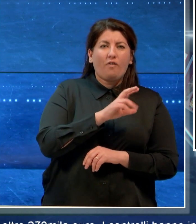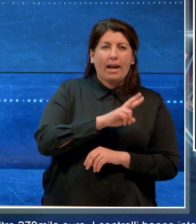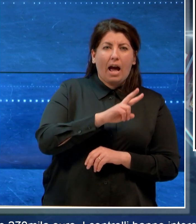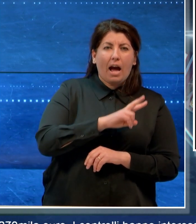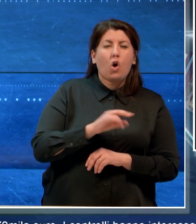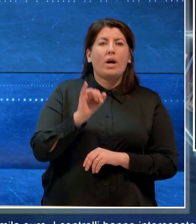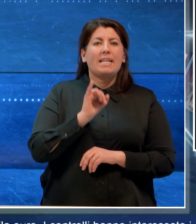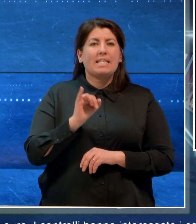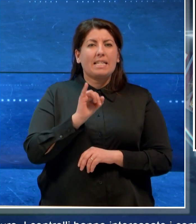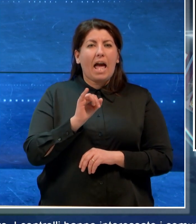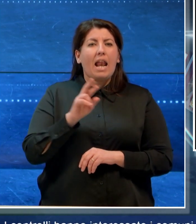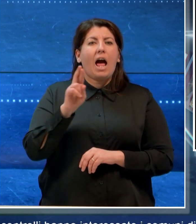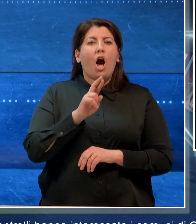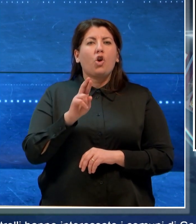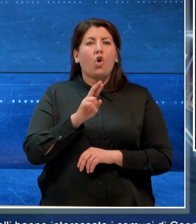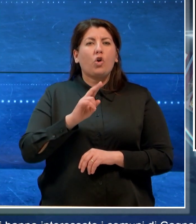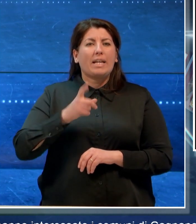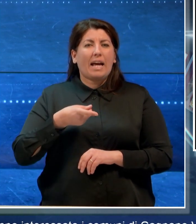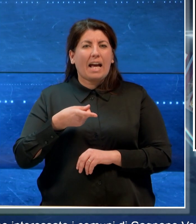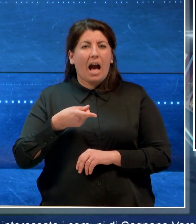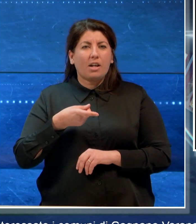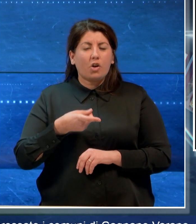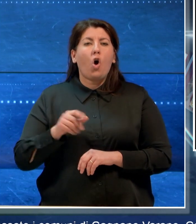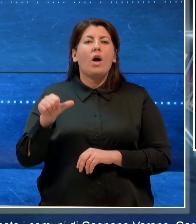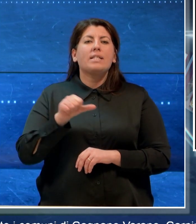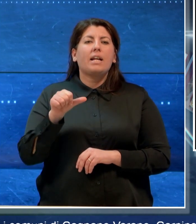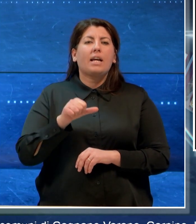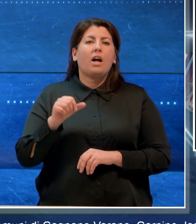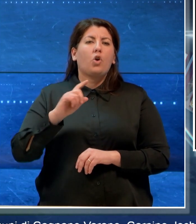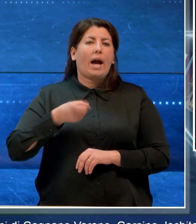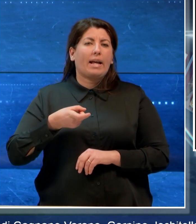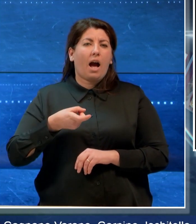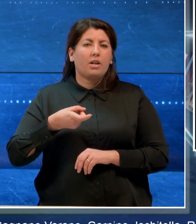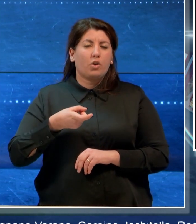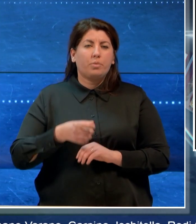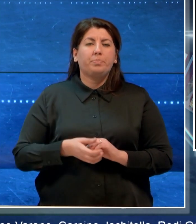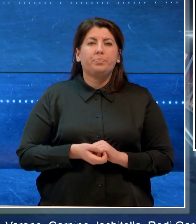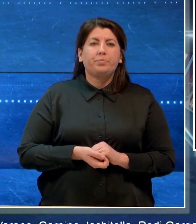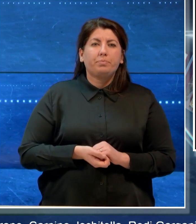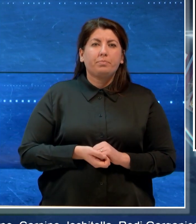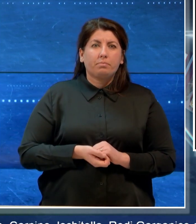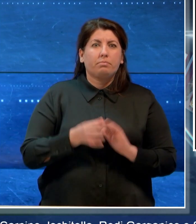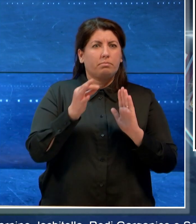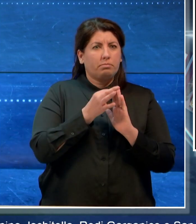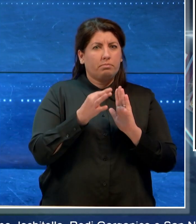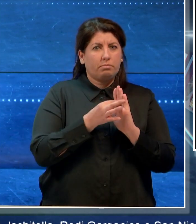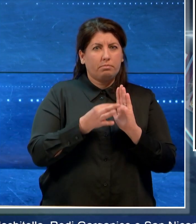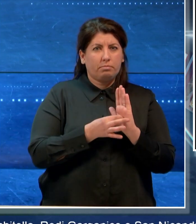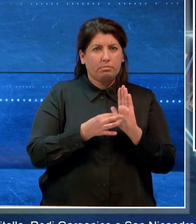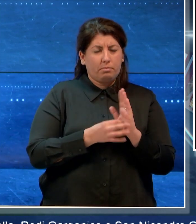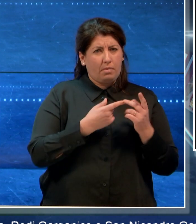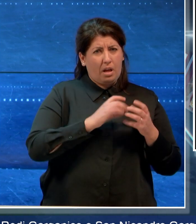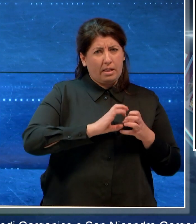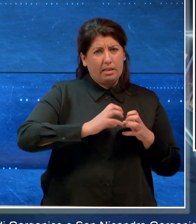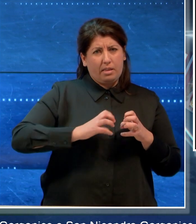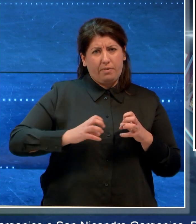Ischitella, Rodi Garganico e Sannicandro Garganico. Diverse le irregolarità riscontrate